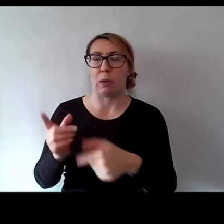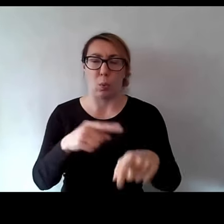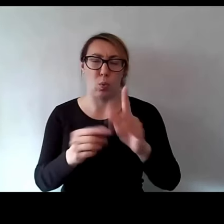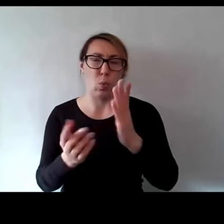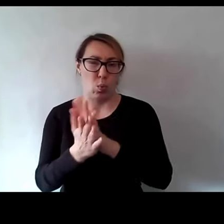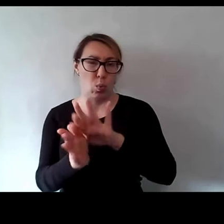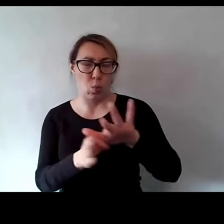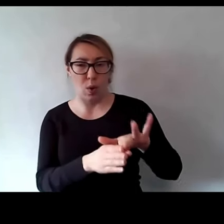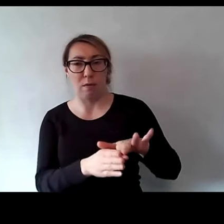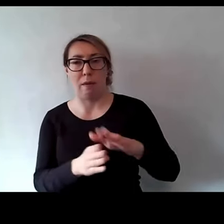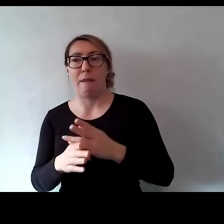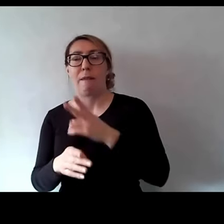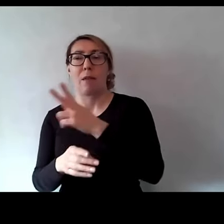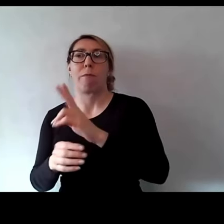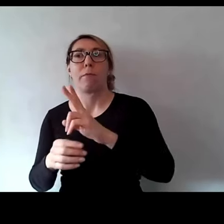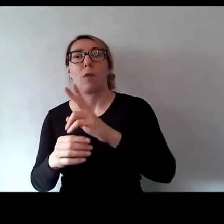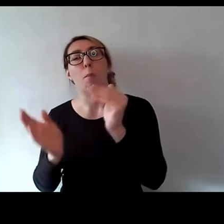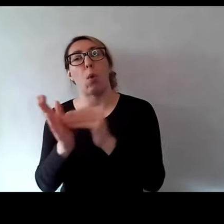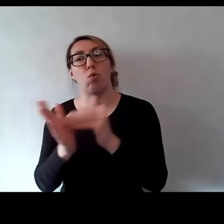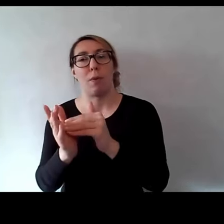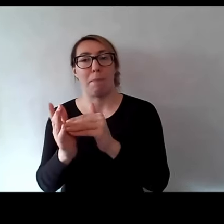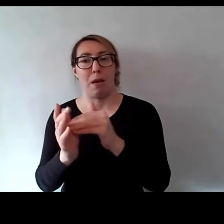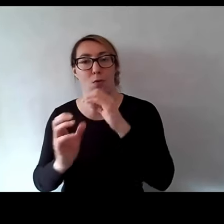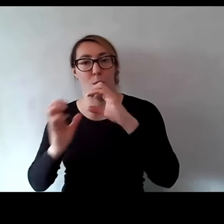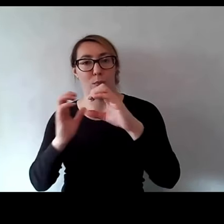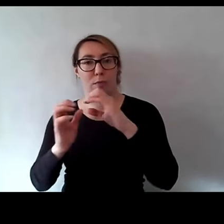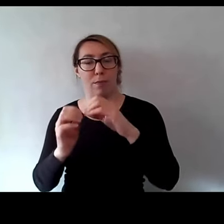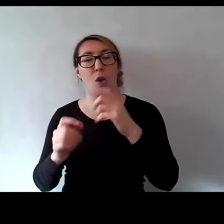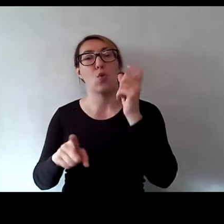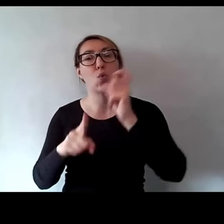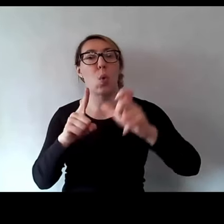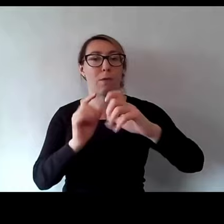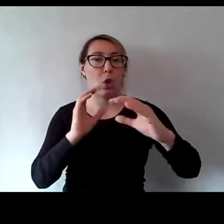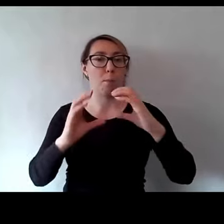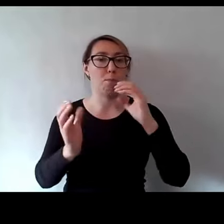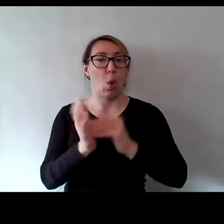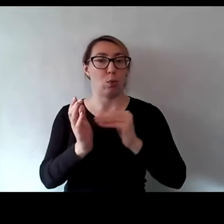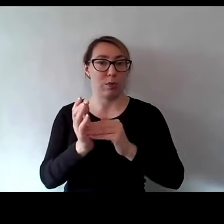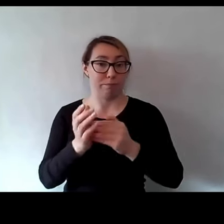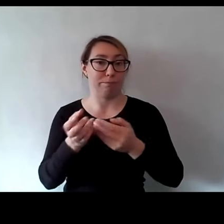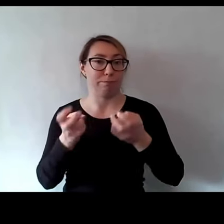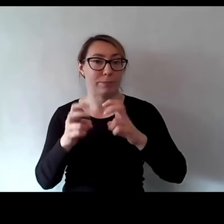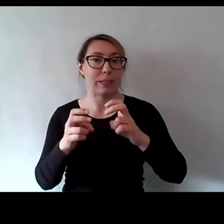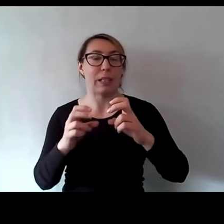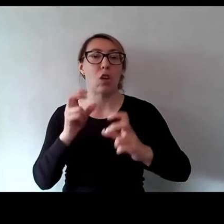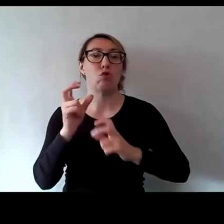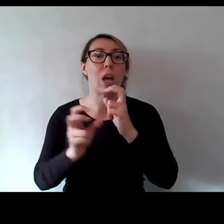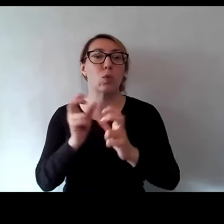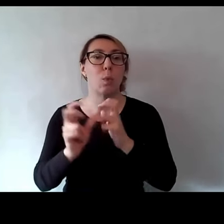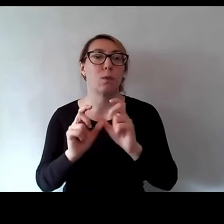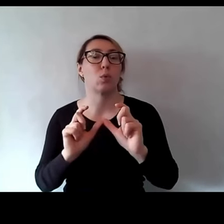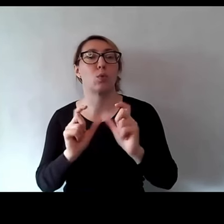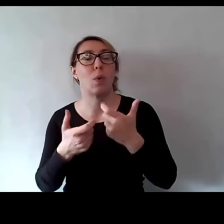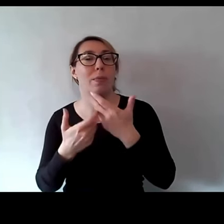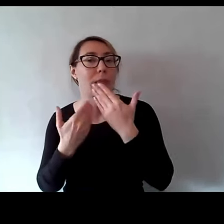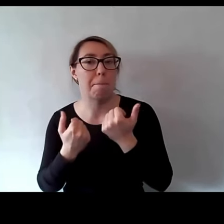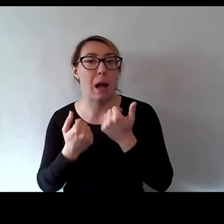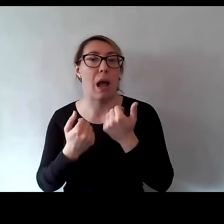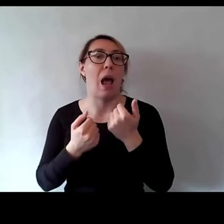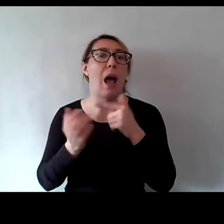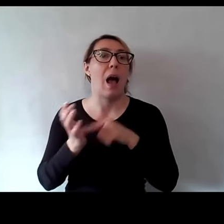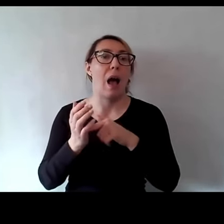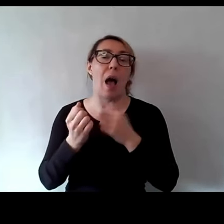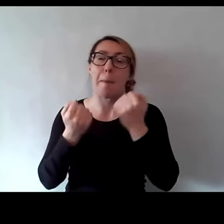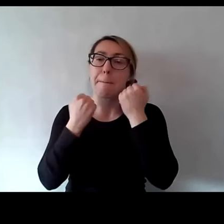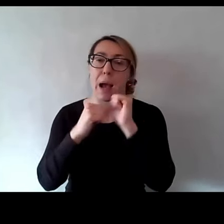I weszlibyśmy w jego potrzeby. Po prostu słownik potrzeb by się pojawił. Czasowników, których nie ma, a które są bardzo,